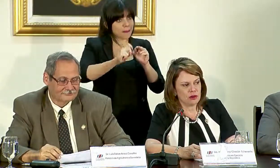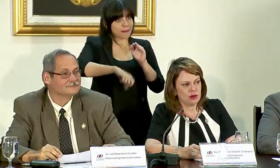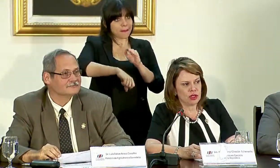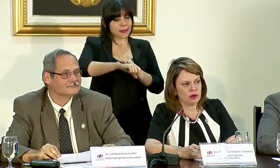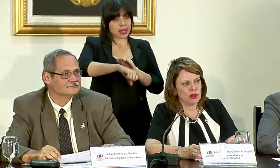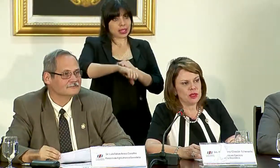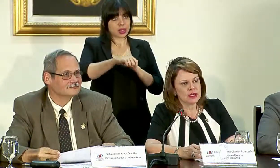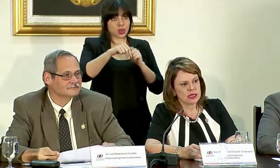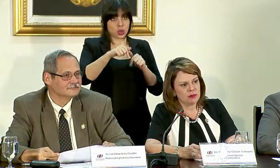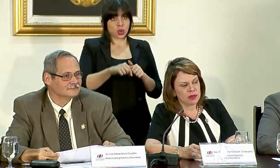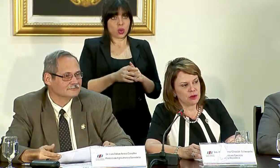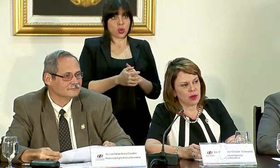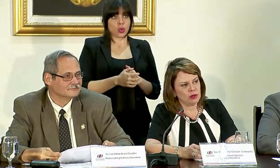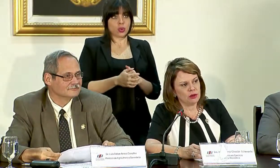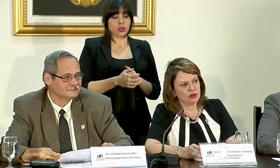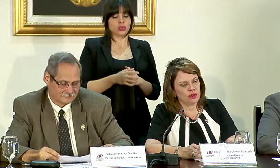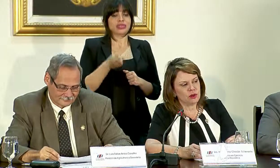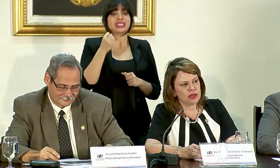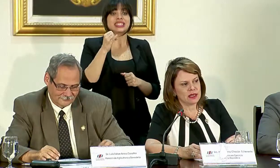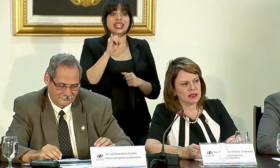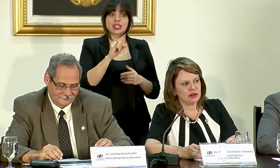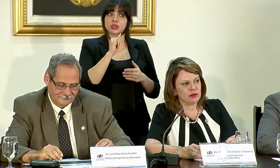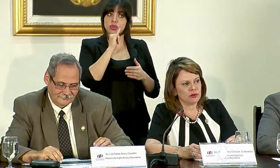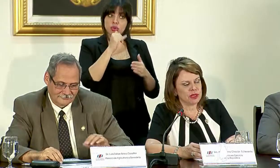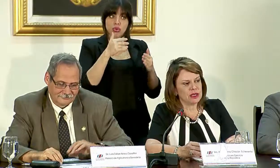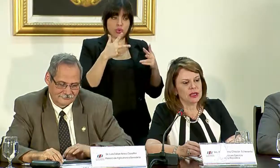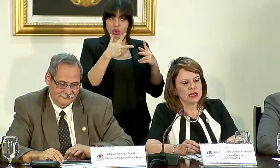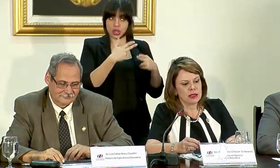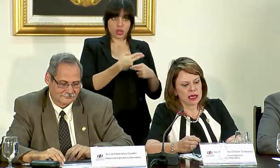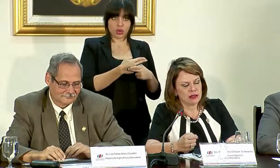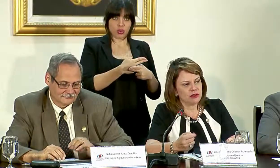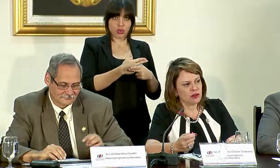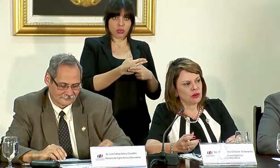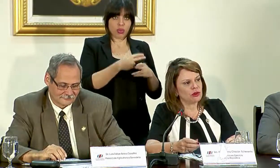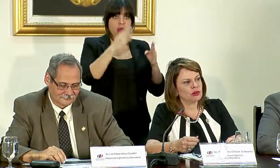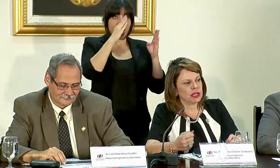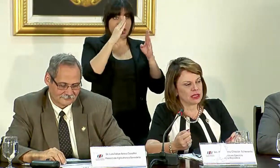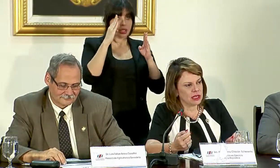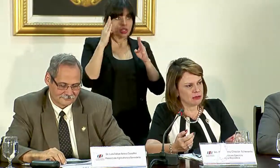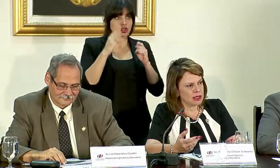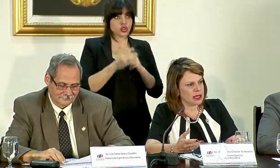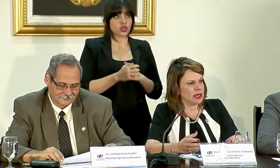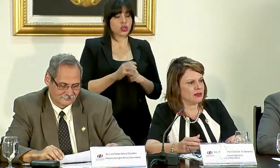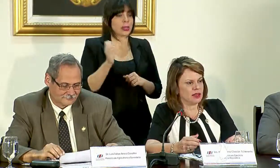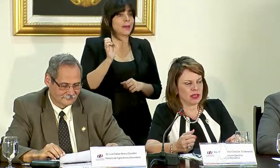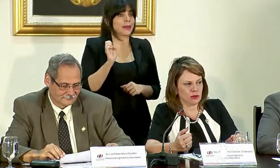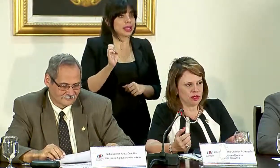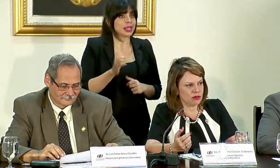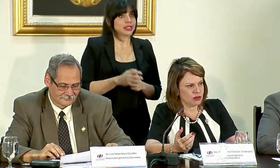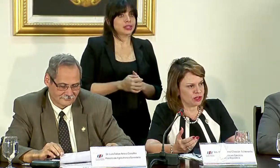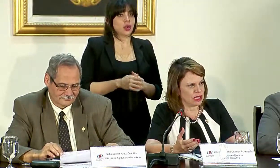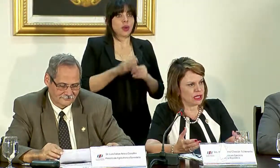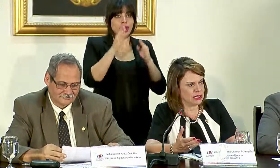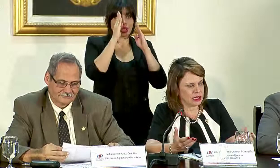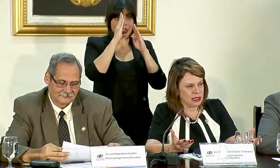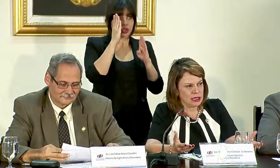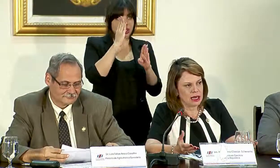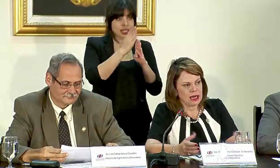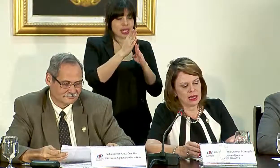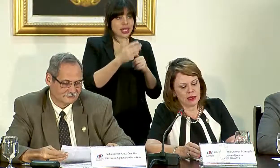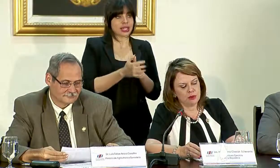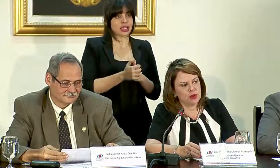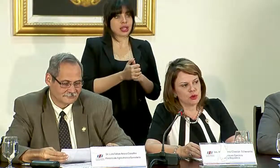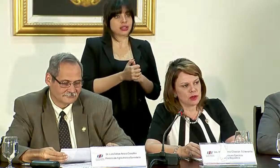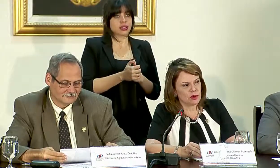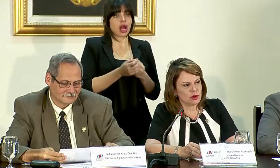partido de hoy, siempre y cuando no se vaya a interrumpir atención de emergencias o atención directa